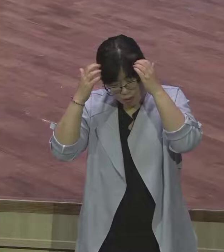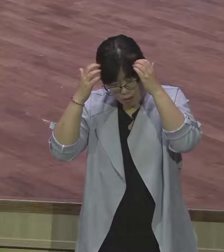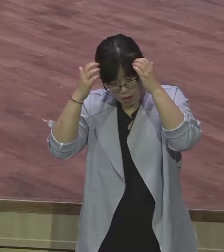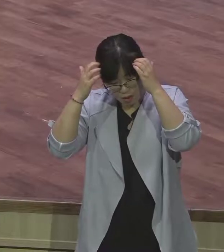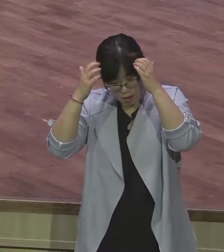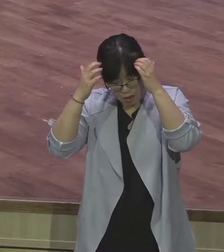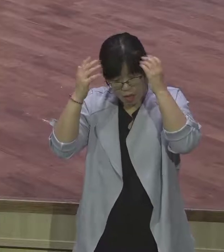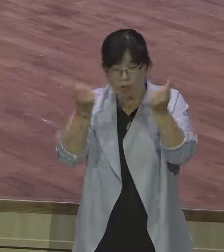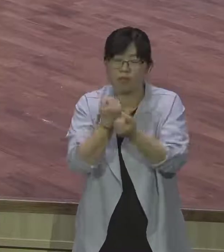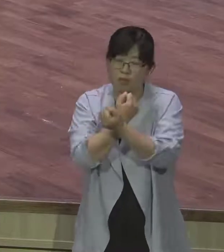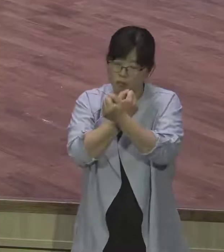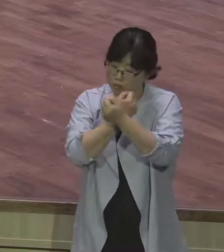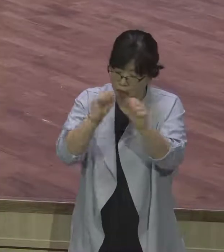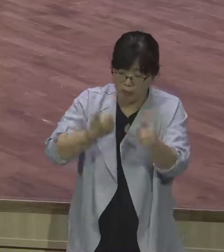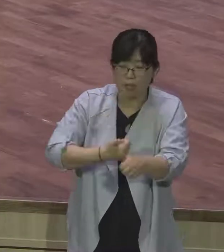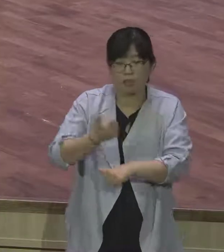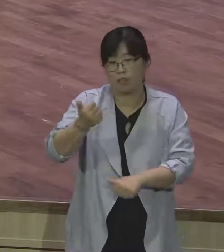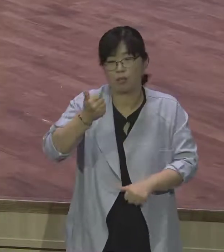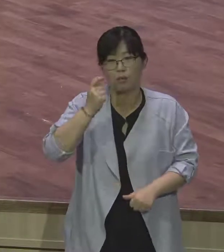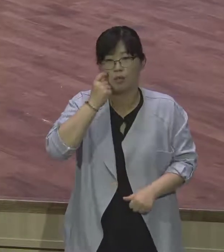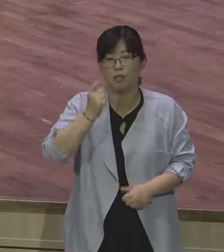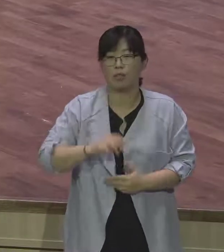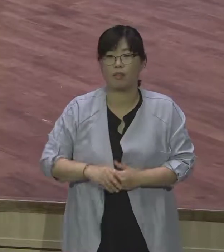내 동기관 기도 아니라 정말로 하나님이 깨달아야 돼